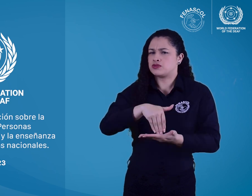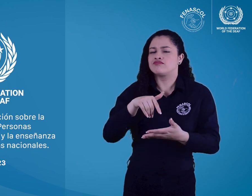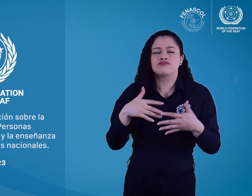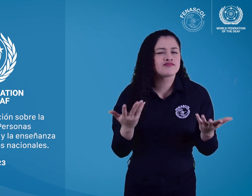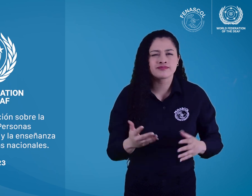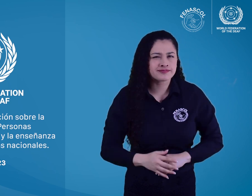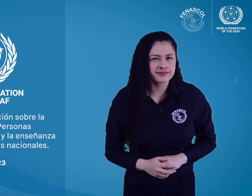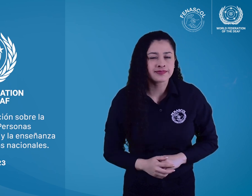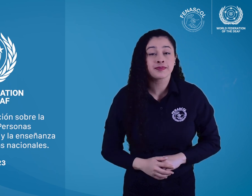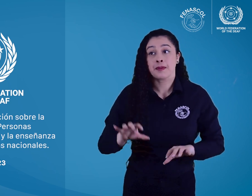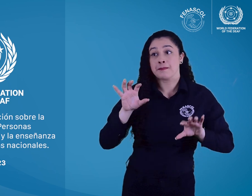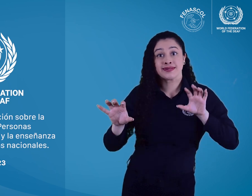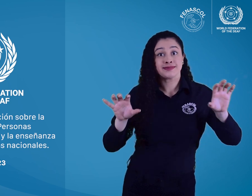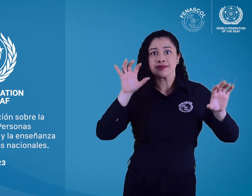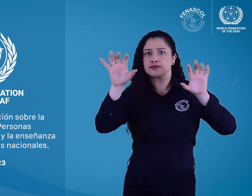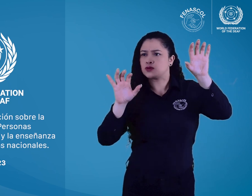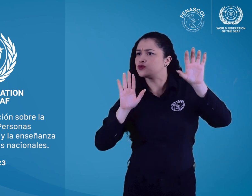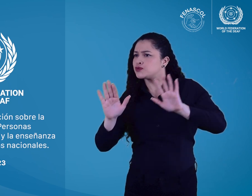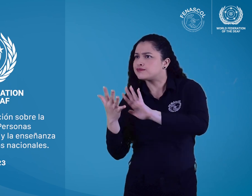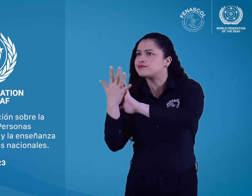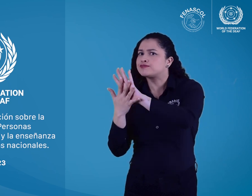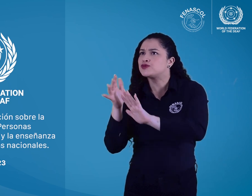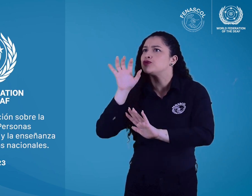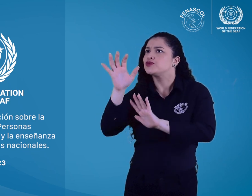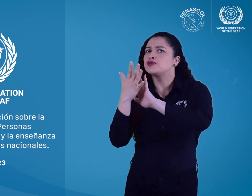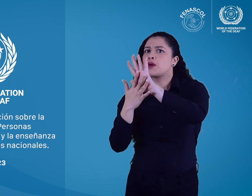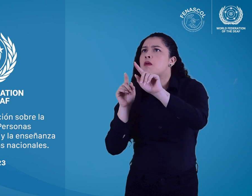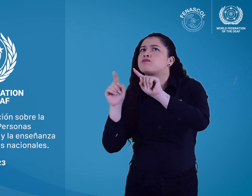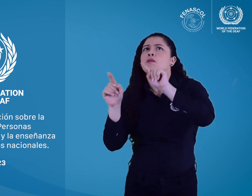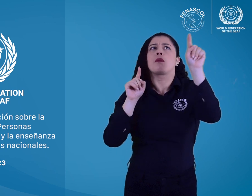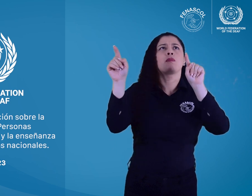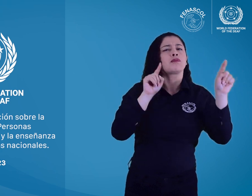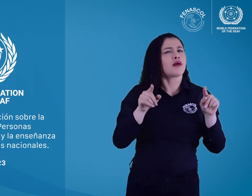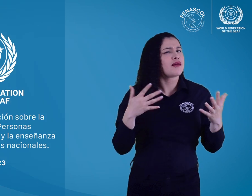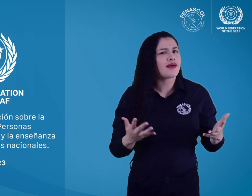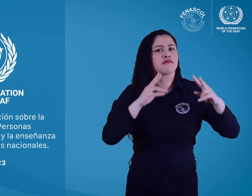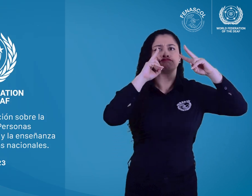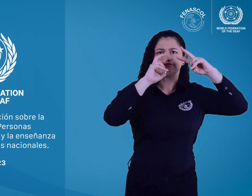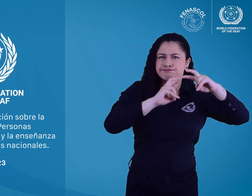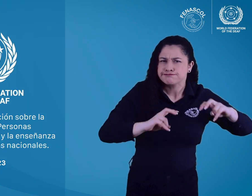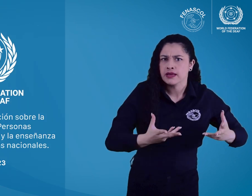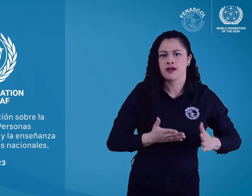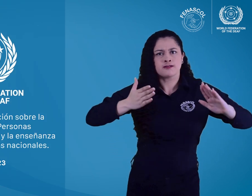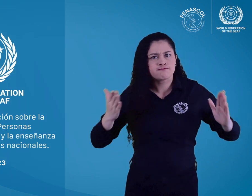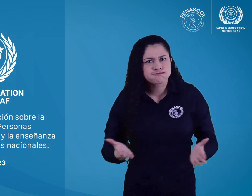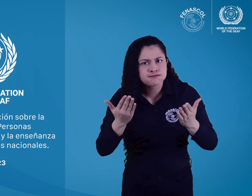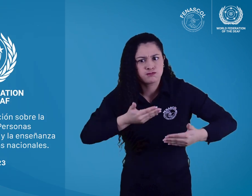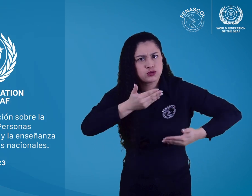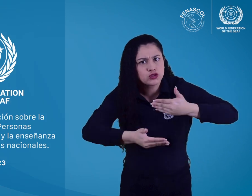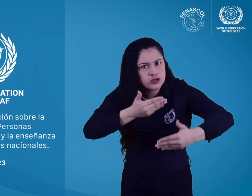Documento de posición sobre la primacía de las personas sordas en el desarrollo y la enseñanza